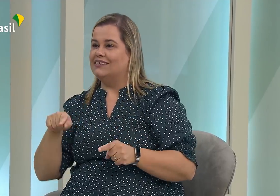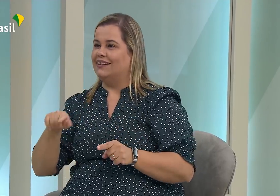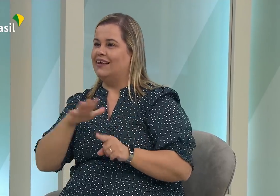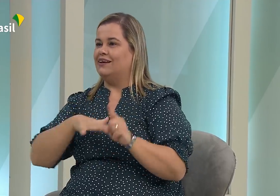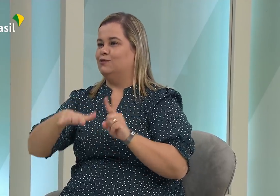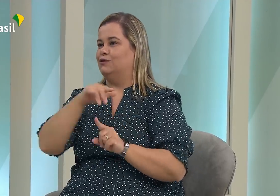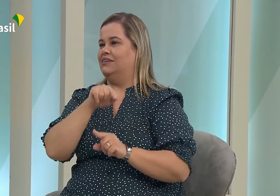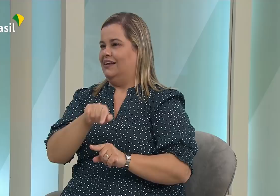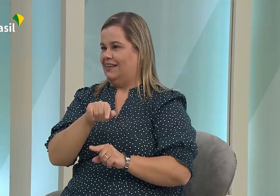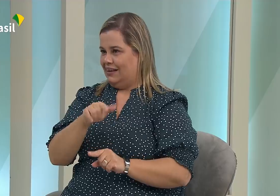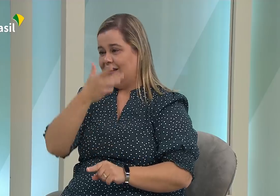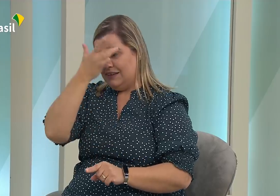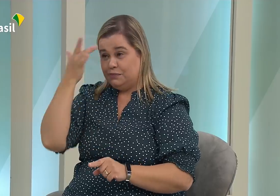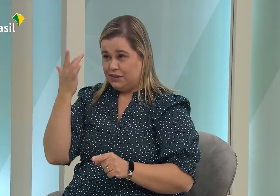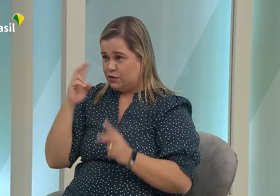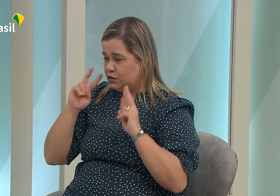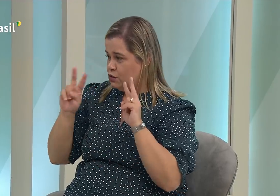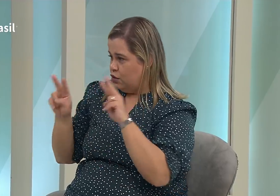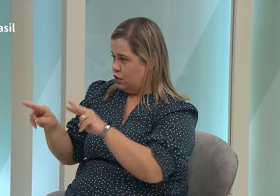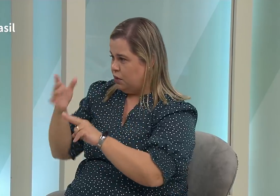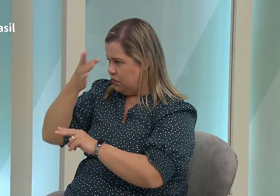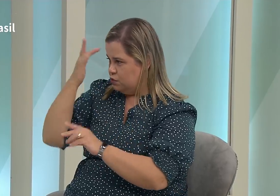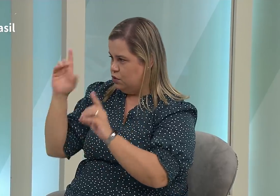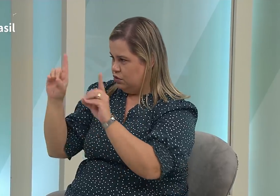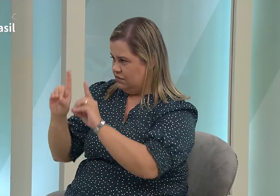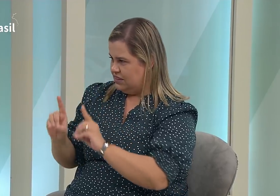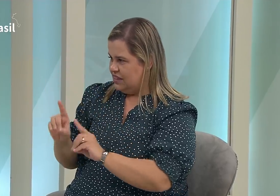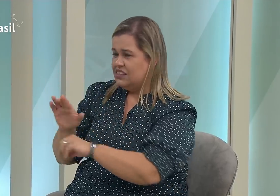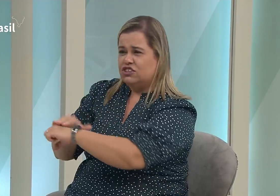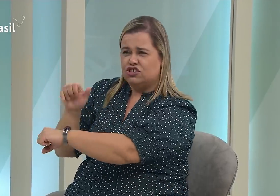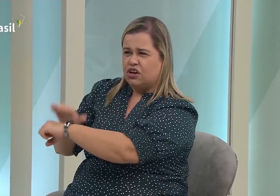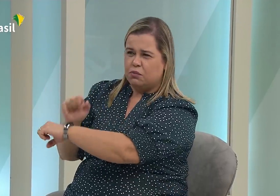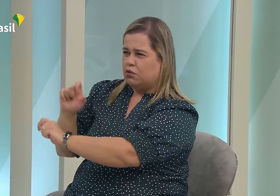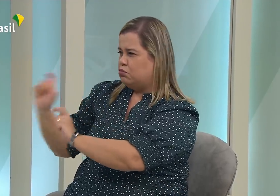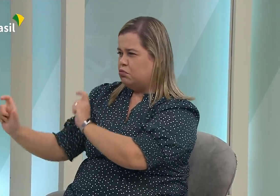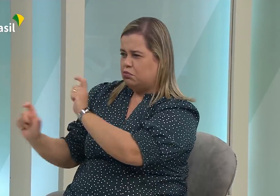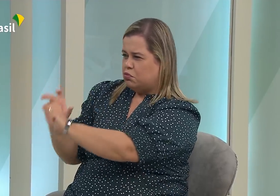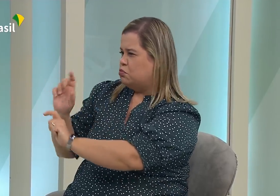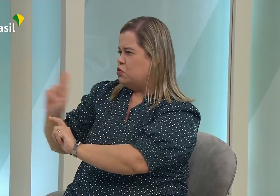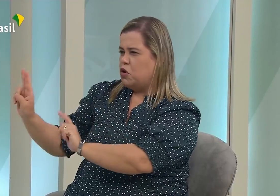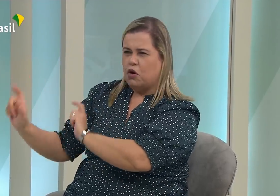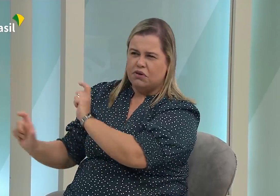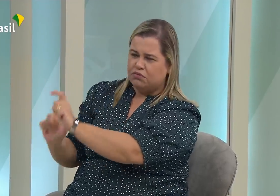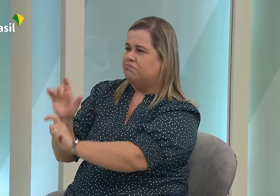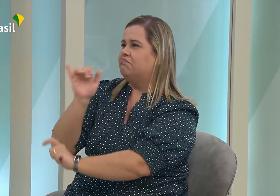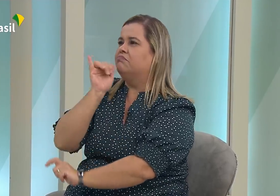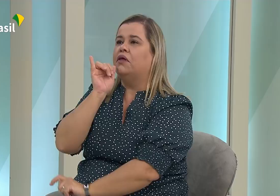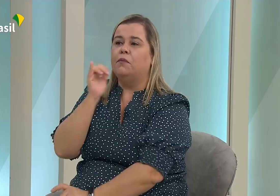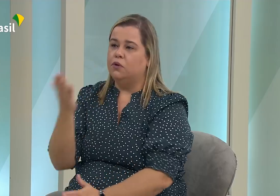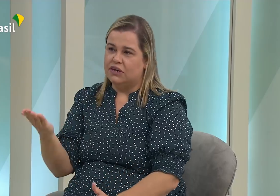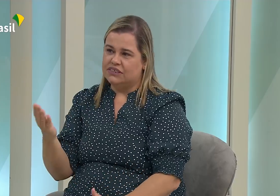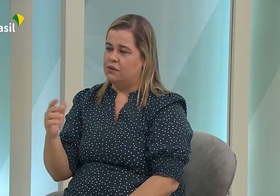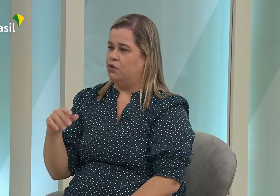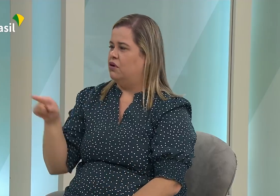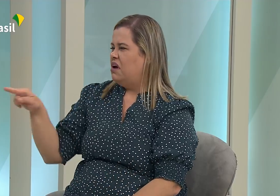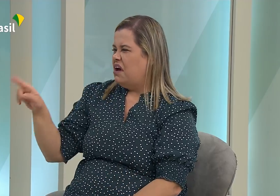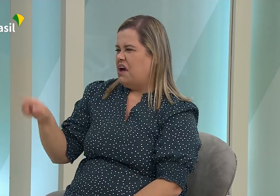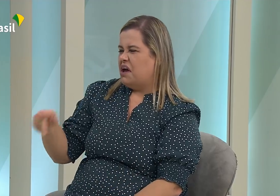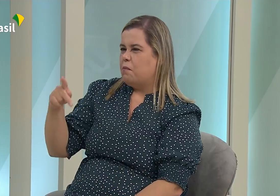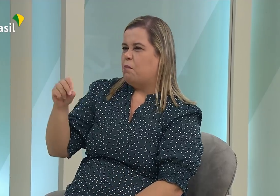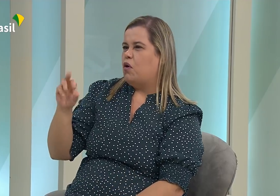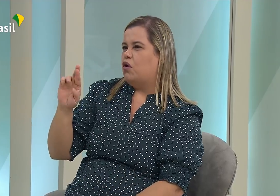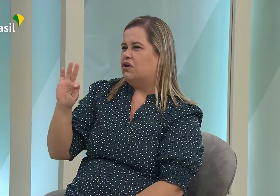mas muitas vezes tem as leis, mas a sociedade não as reconhece, não vê a pessoa com deficiência de uma maneira